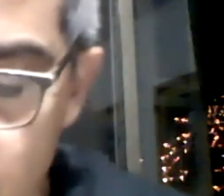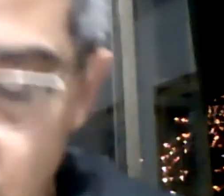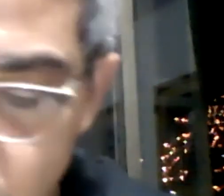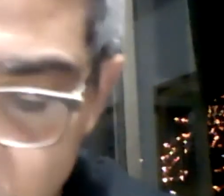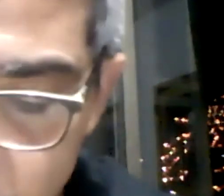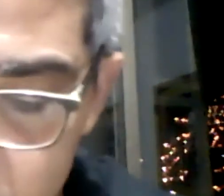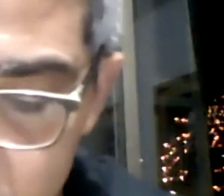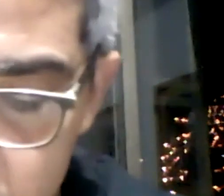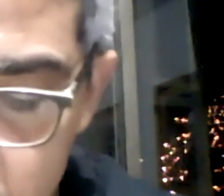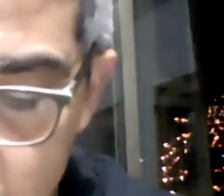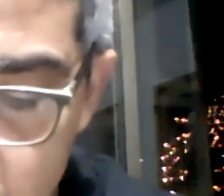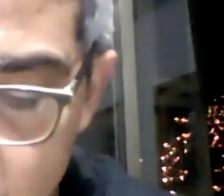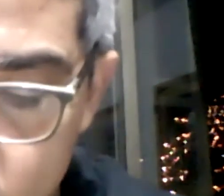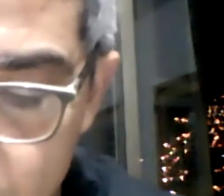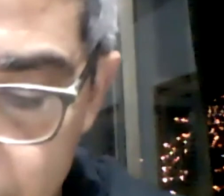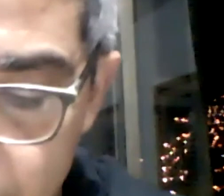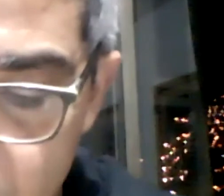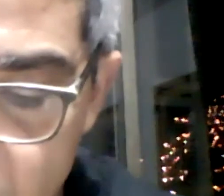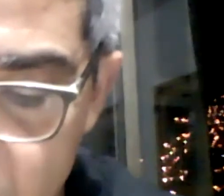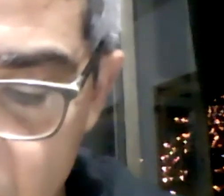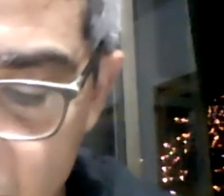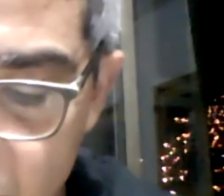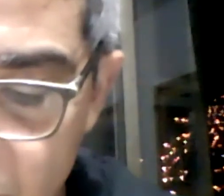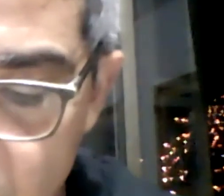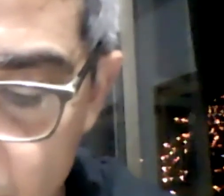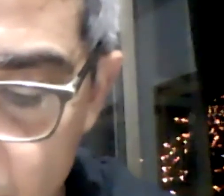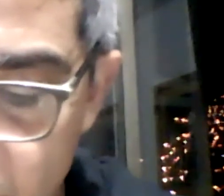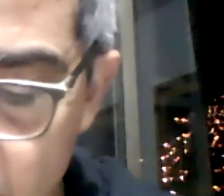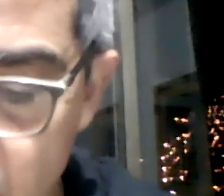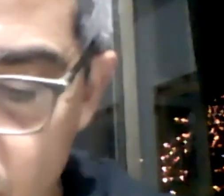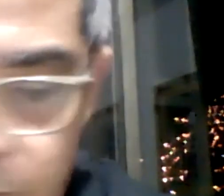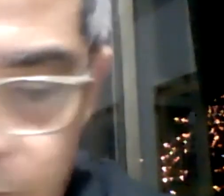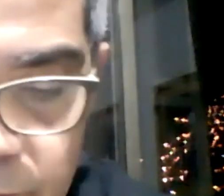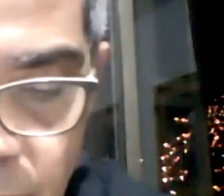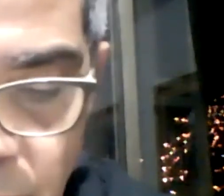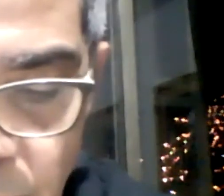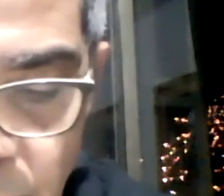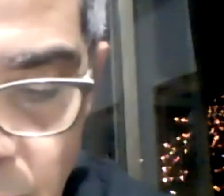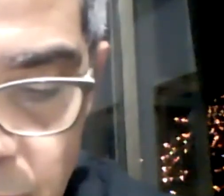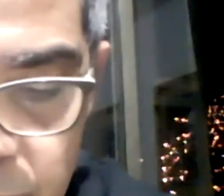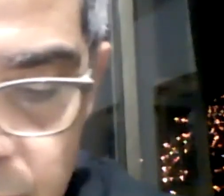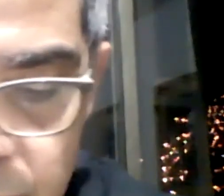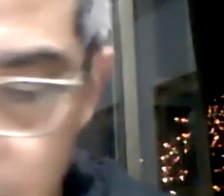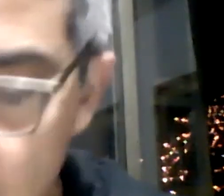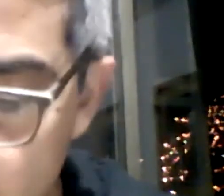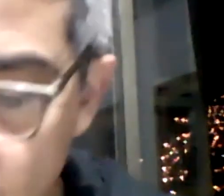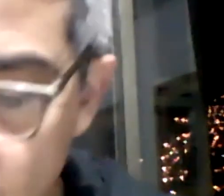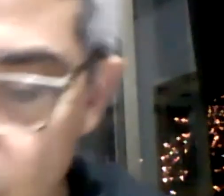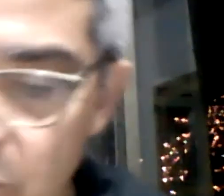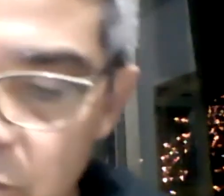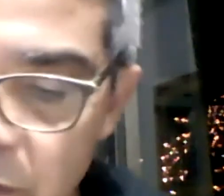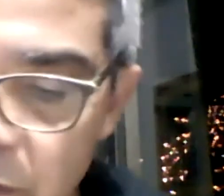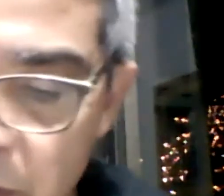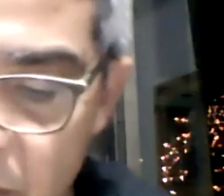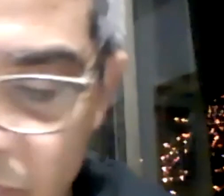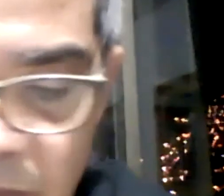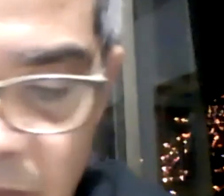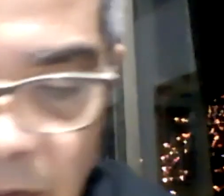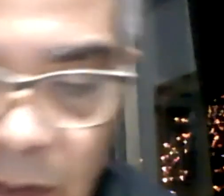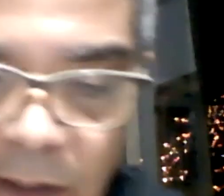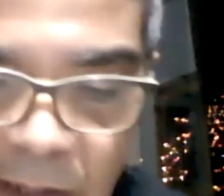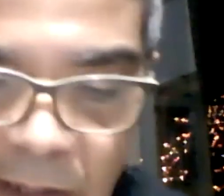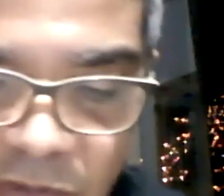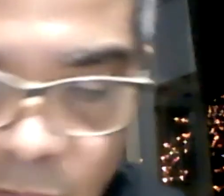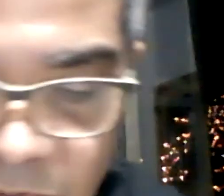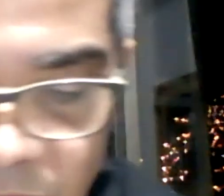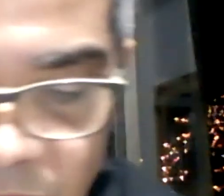en un papel que está en el pensamiento esto exige